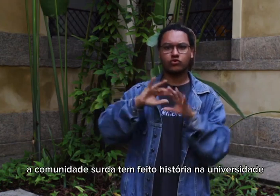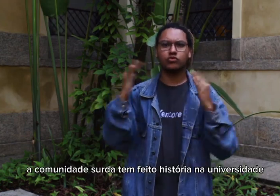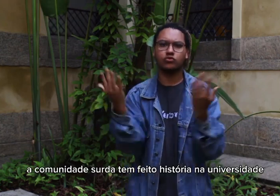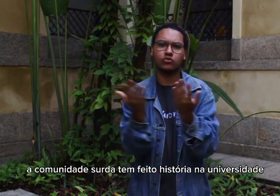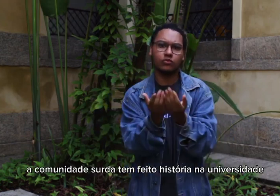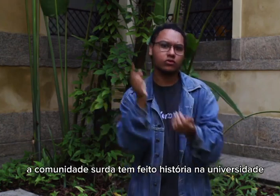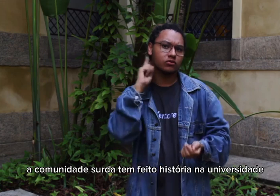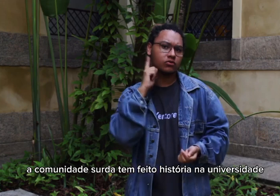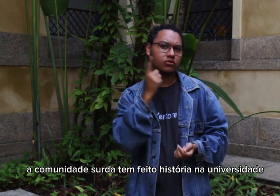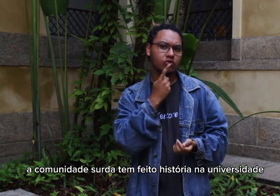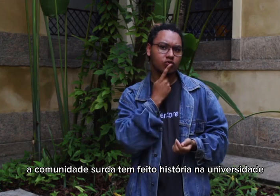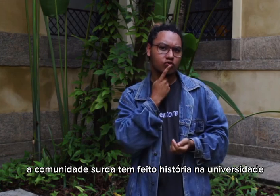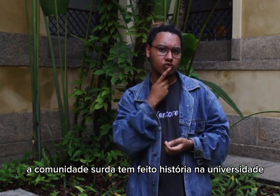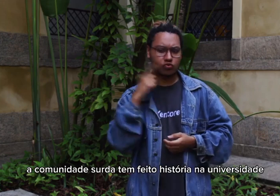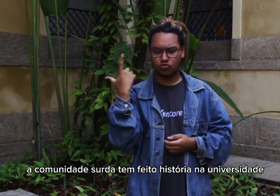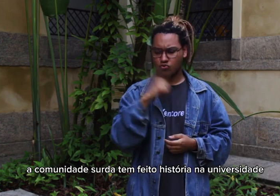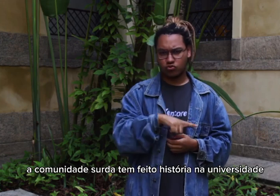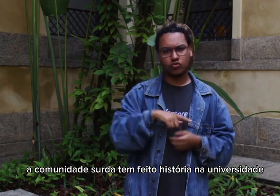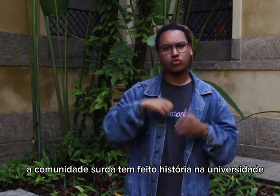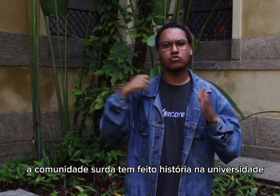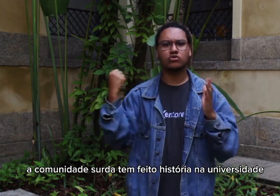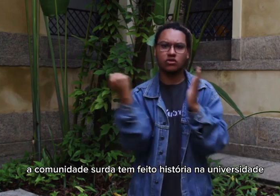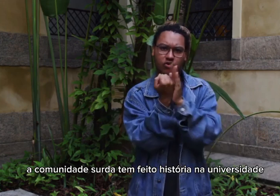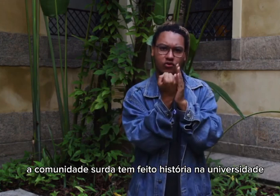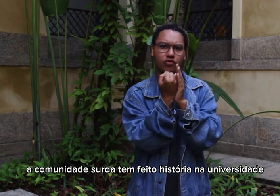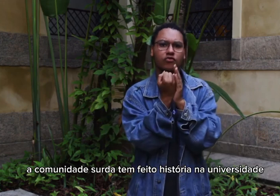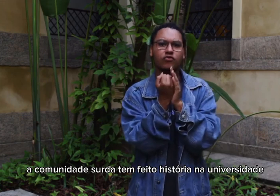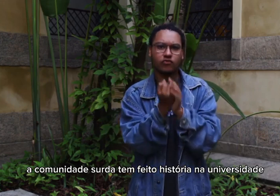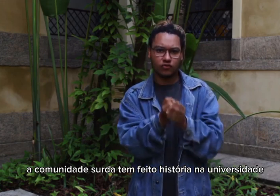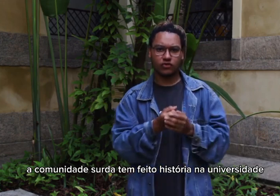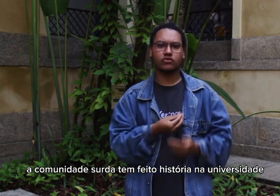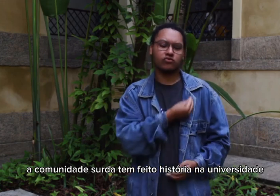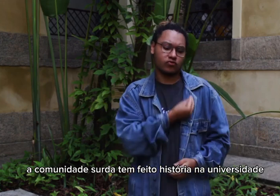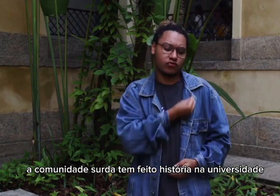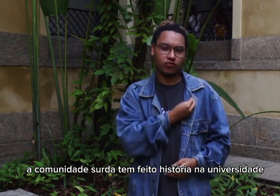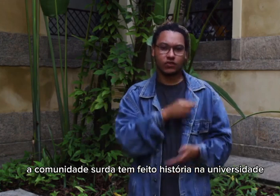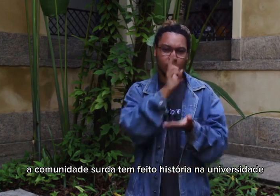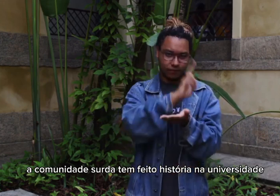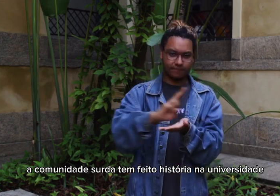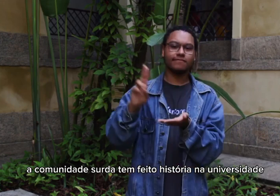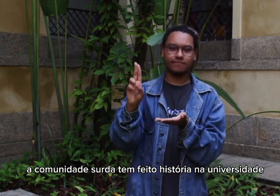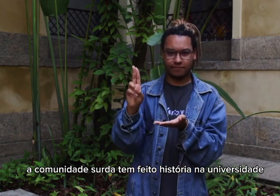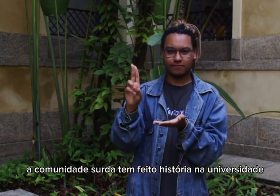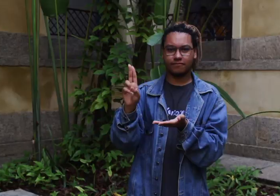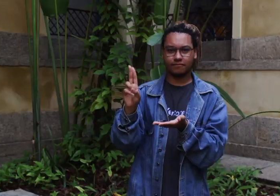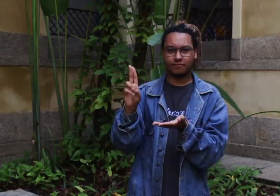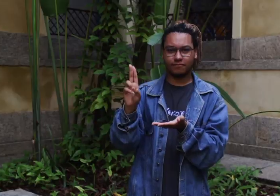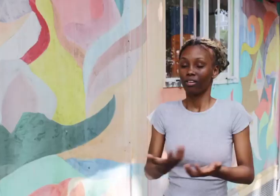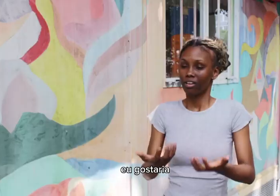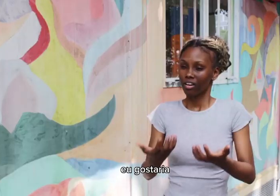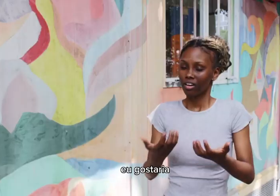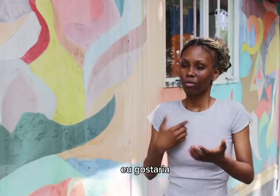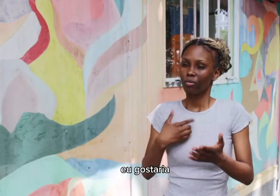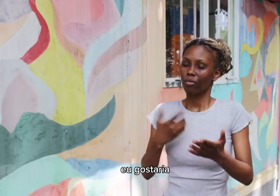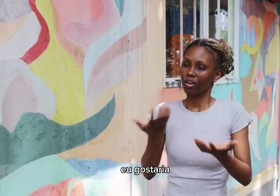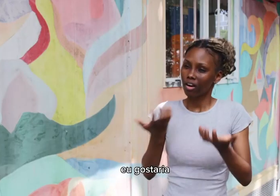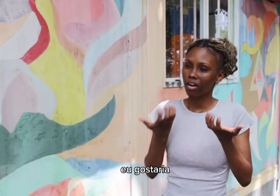comunidade surda tem feito história na universidade. Eu gostaria que os surdos acessassem a